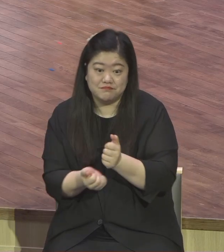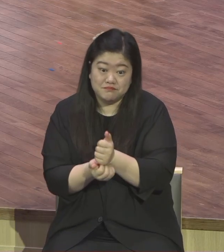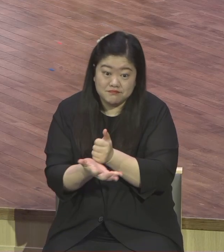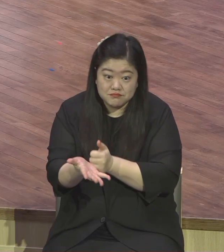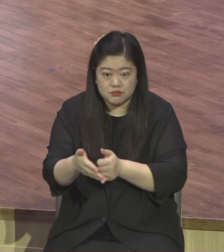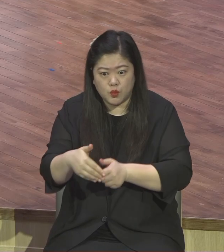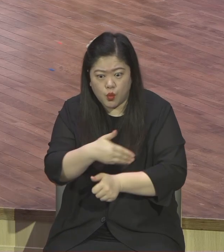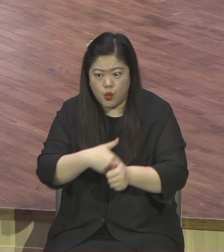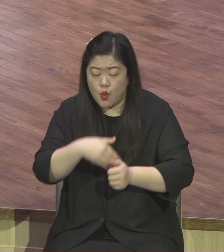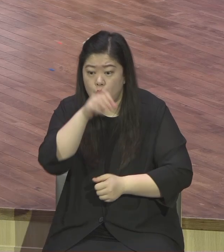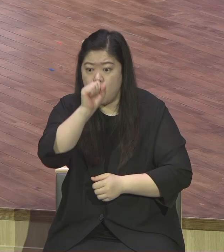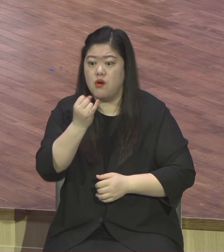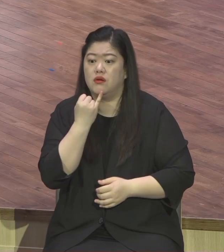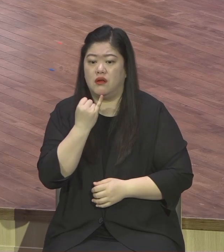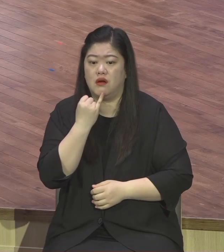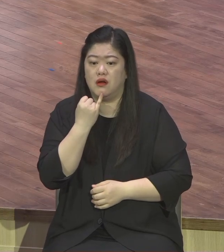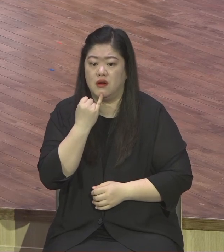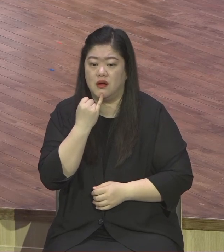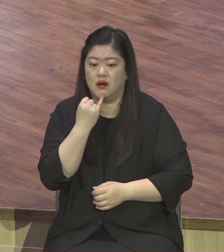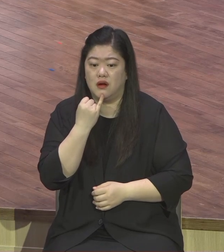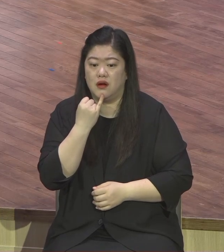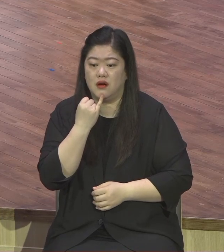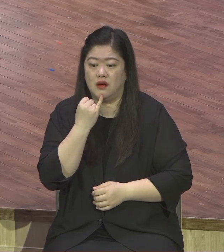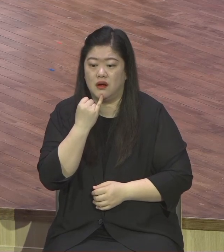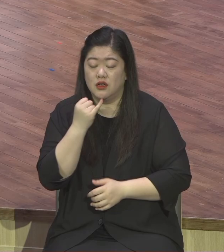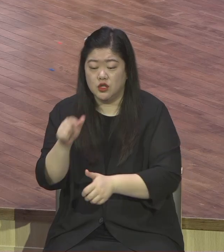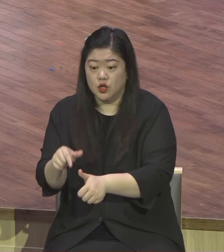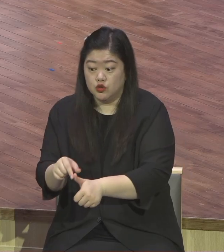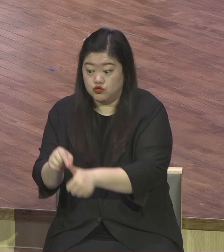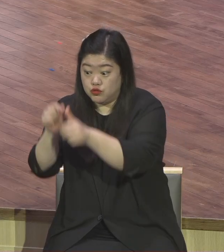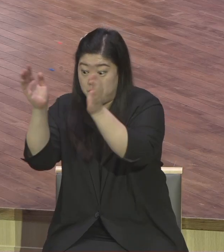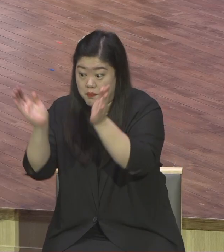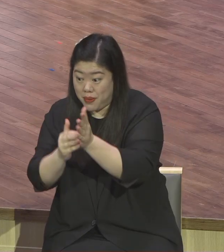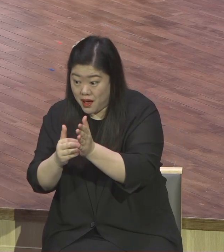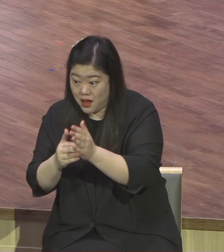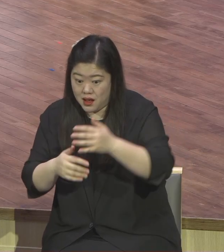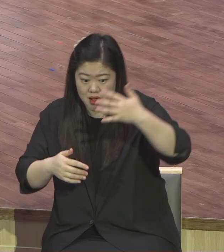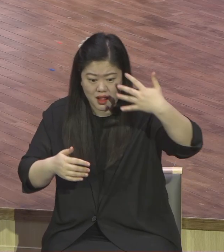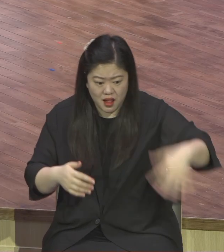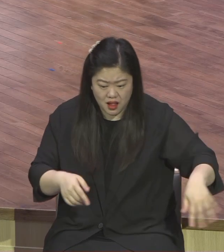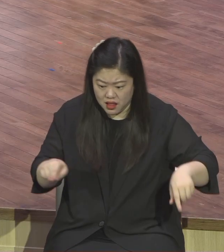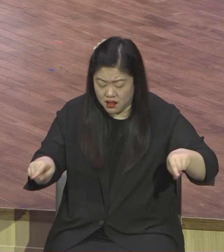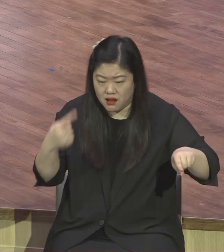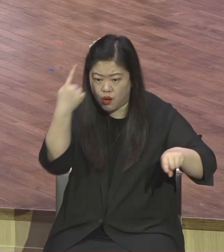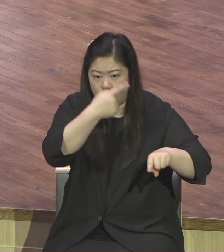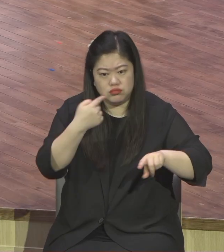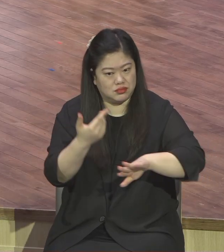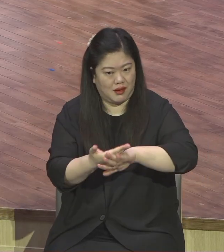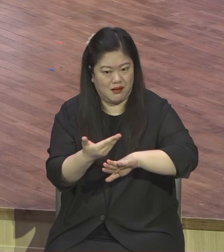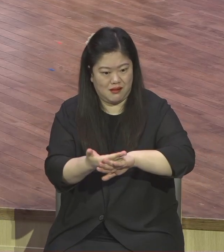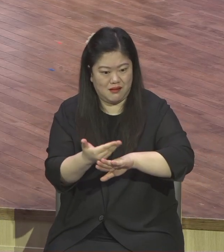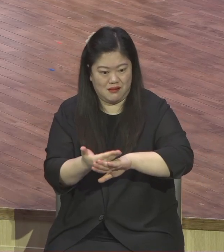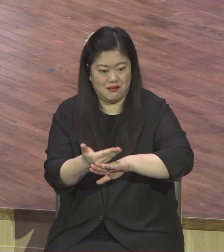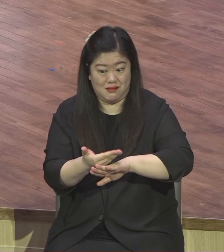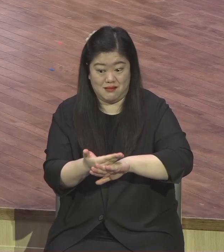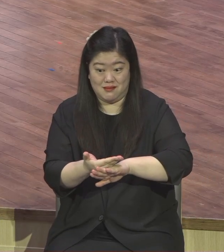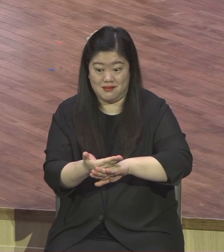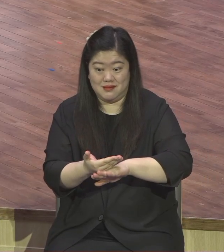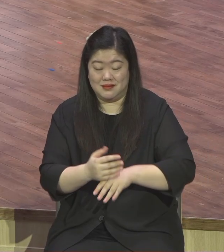그것이 특징입니다. 구원 받은 사람은 달라요. 은혜 받은 사람은 다릅니다. 자 이제부터 우리 영국의 모든